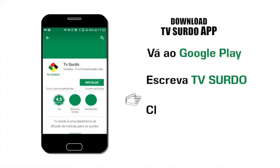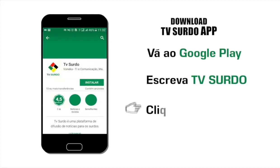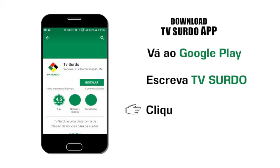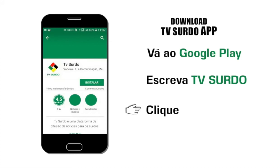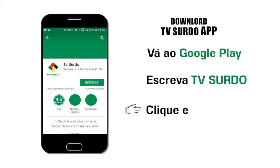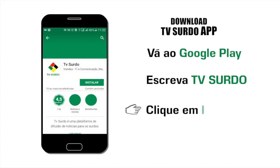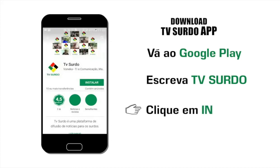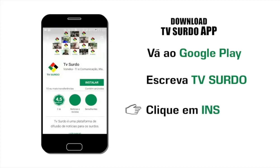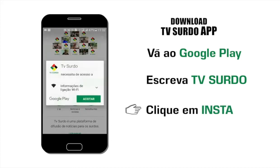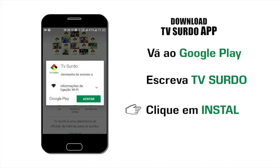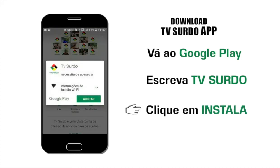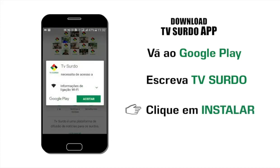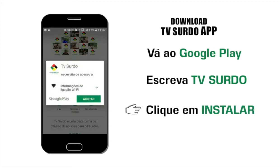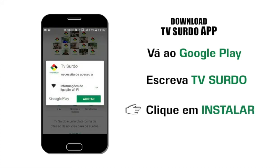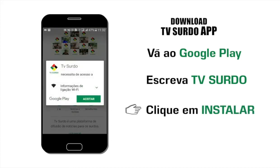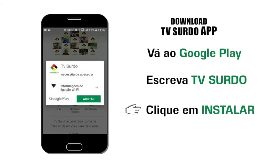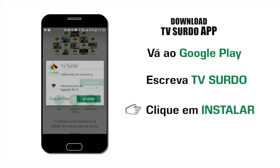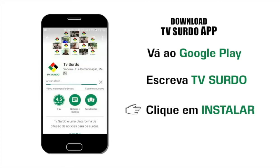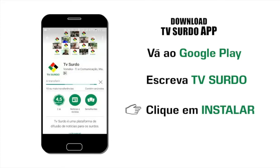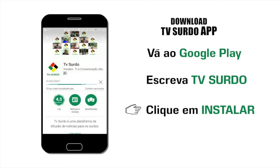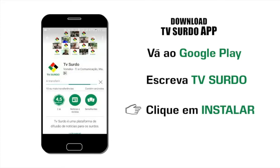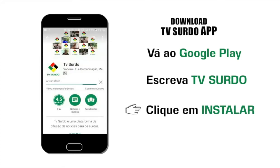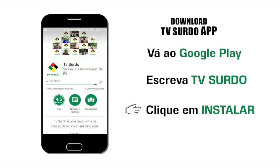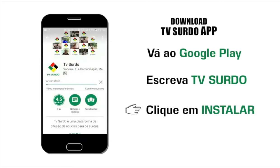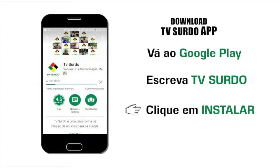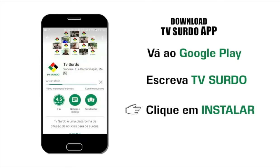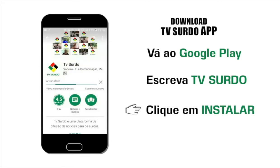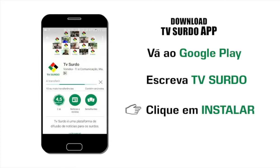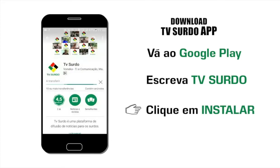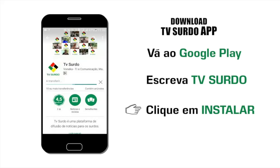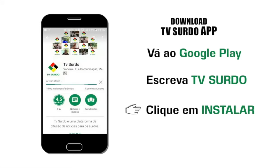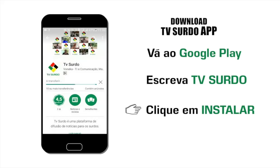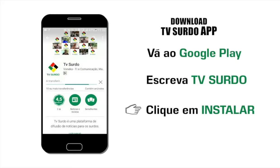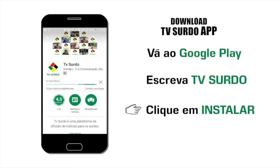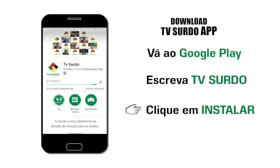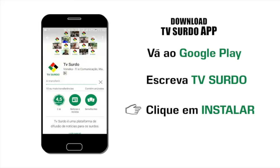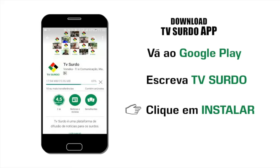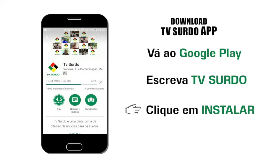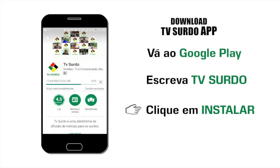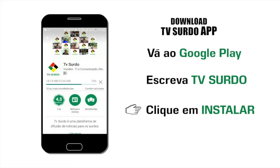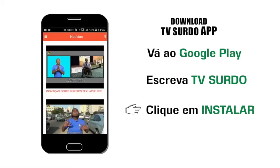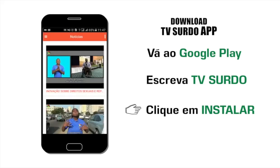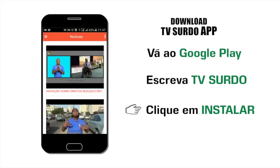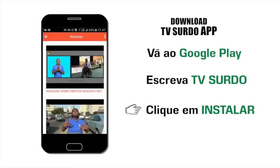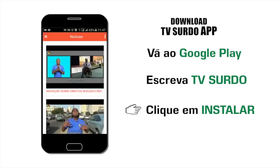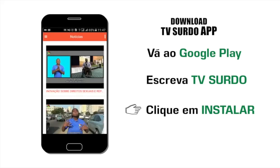Clique no ícone com o emblema da TV surdo e de seguida instale. E já está.